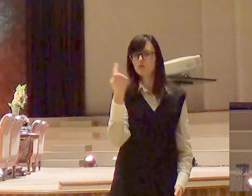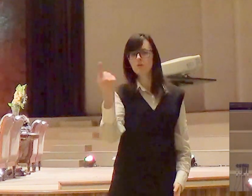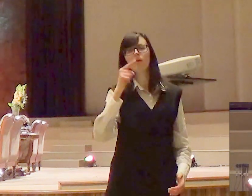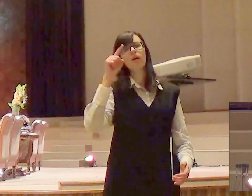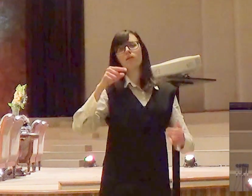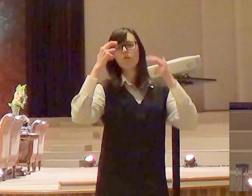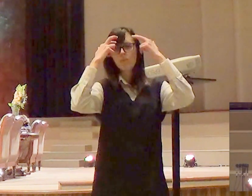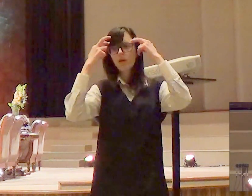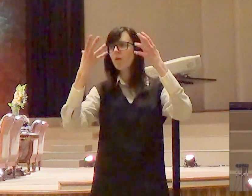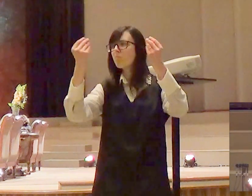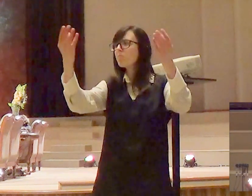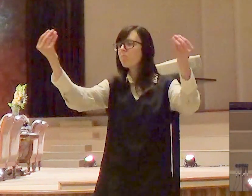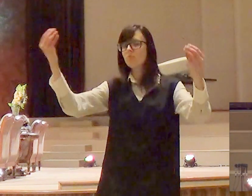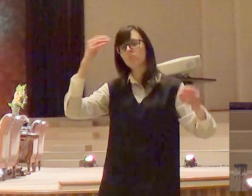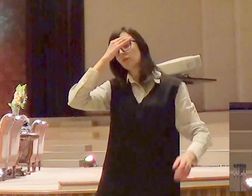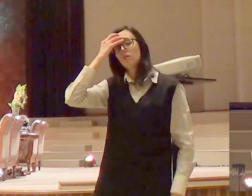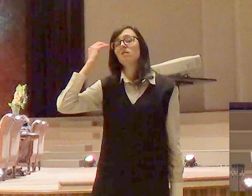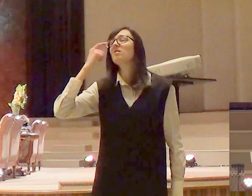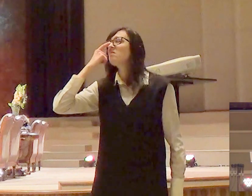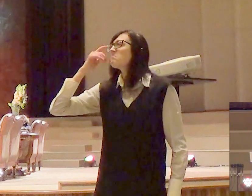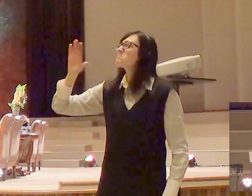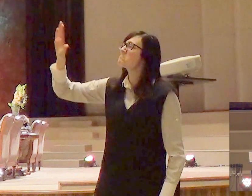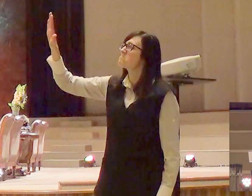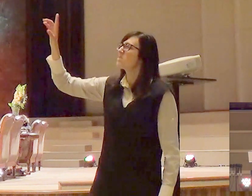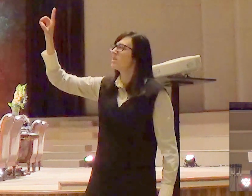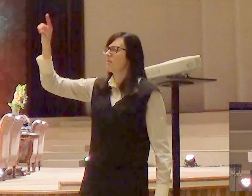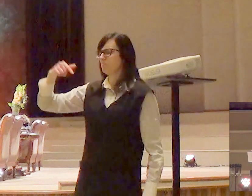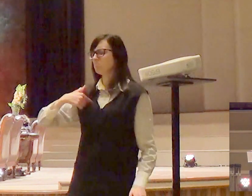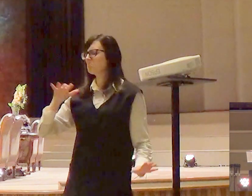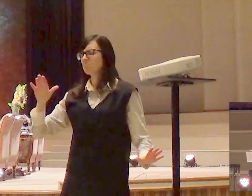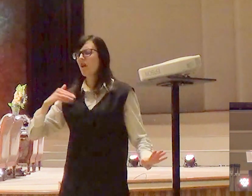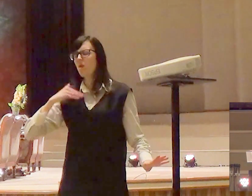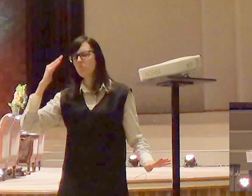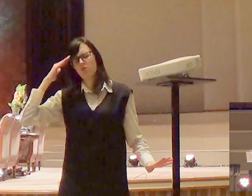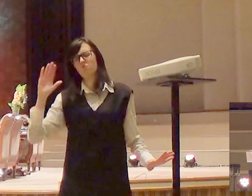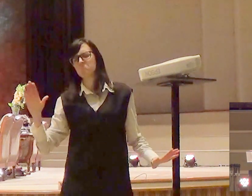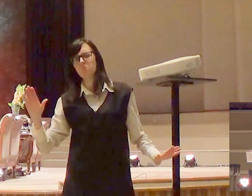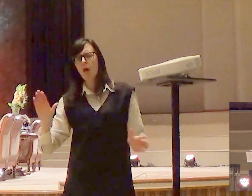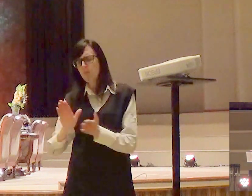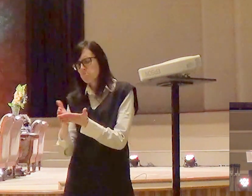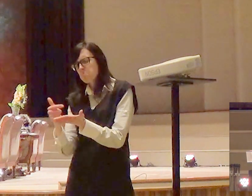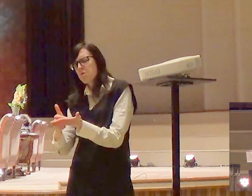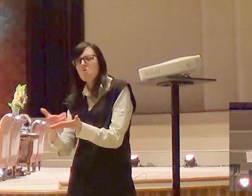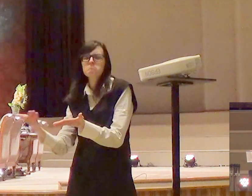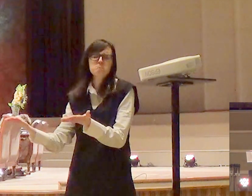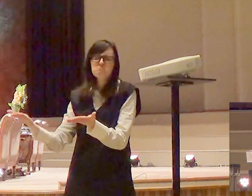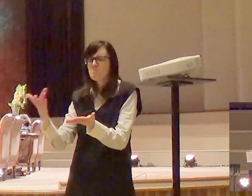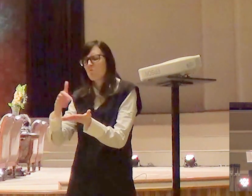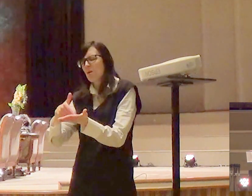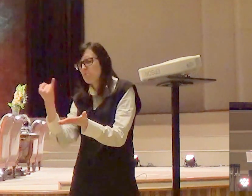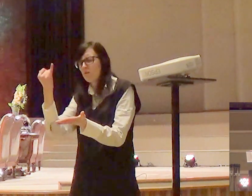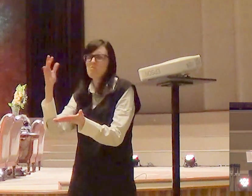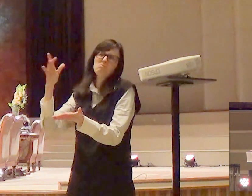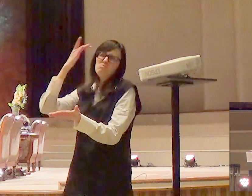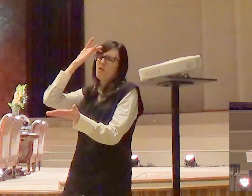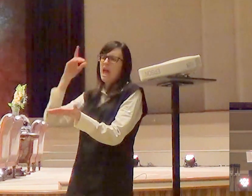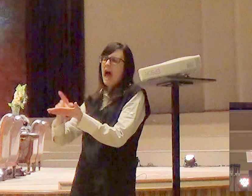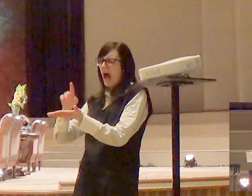muita gente está dizendo assim eu sou dono do meu nariz eu faço o eu quero eu não sei se a Bíblia tem razão hoje talvez ela tivesse razão naquele